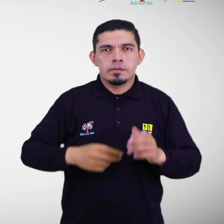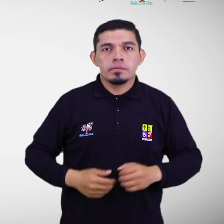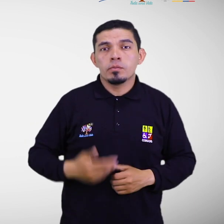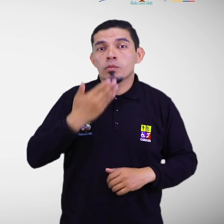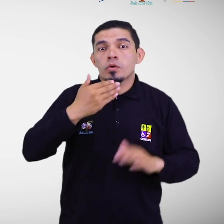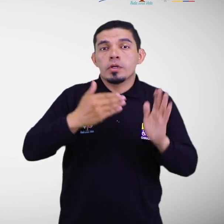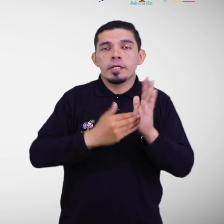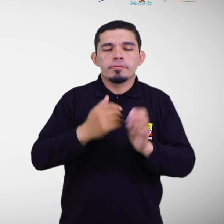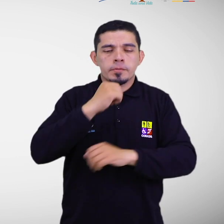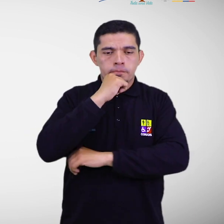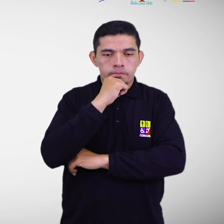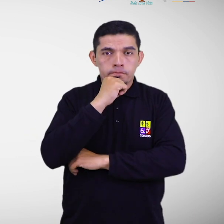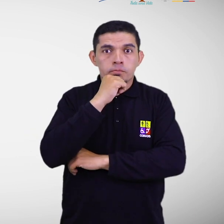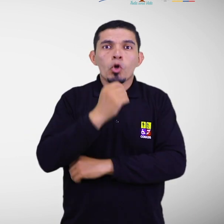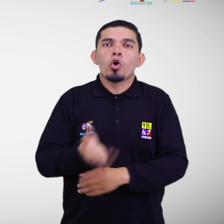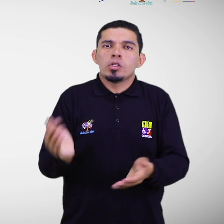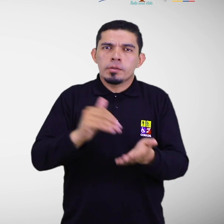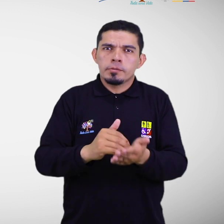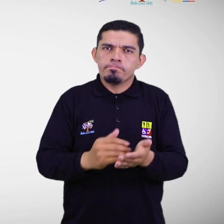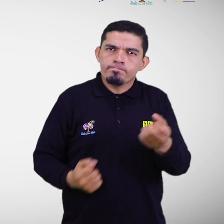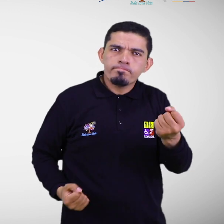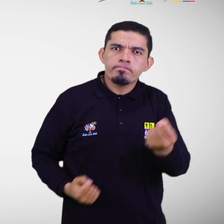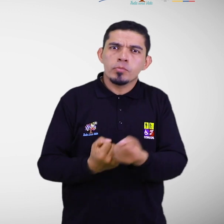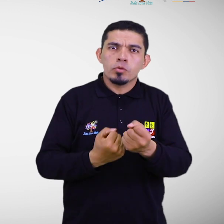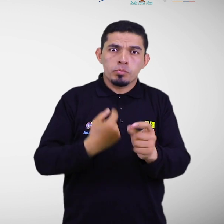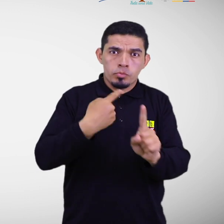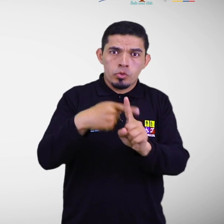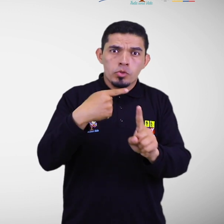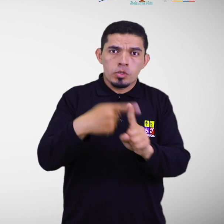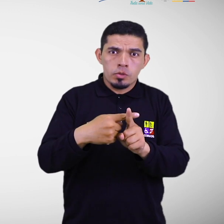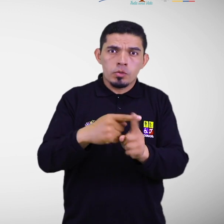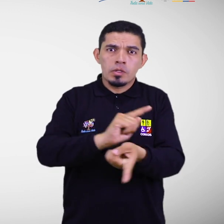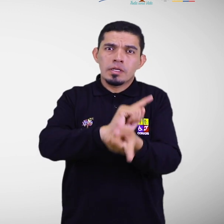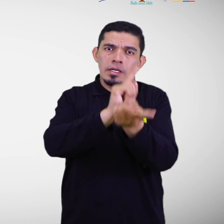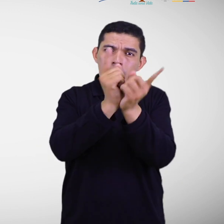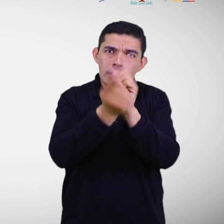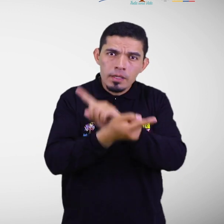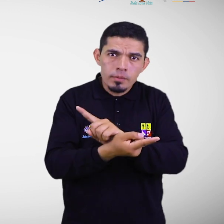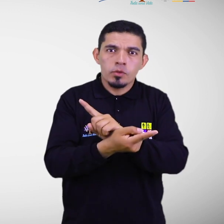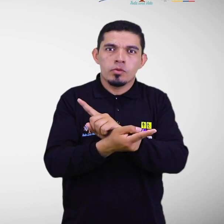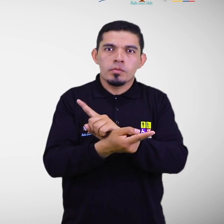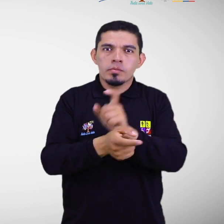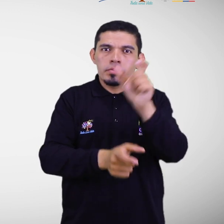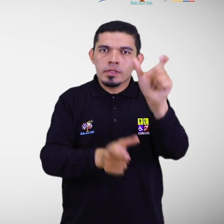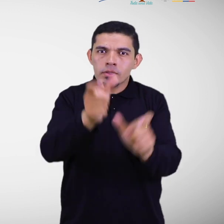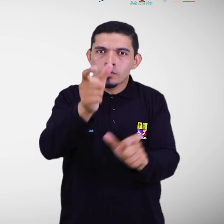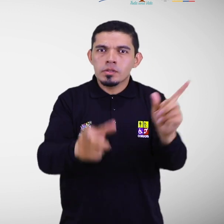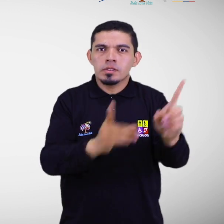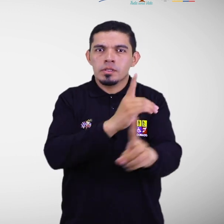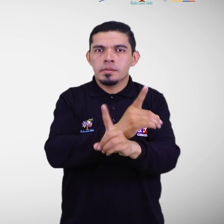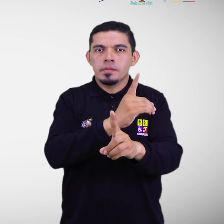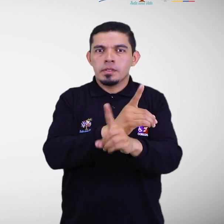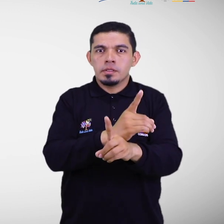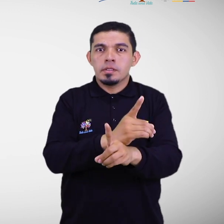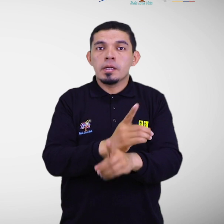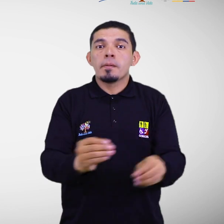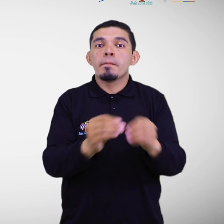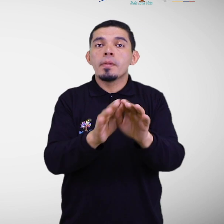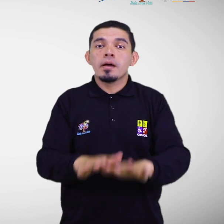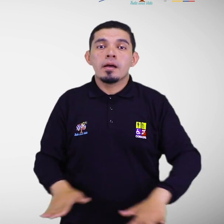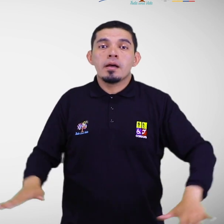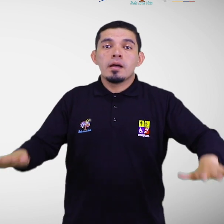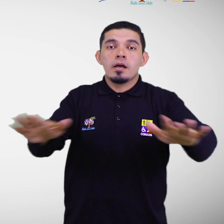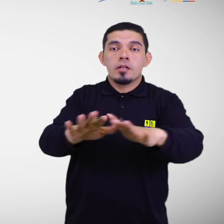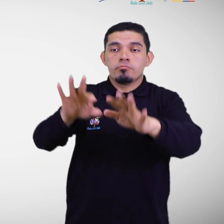aplicando el enfoque de recuperación, se propone transformar la dinámica de la población con discapacidad y el territorio